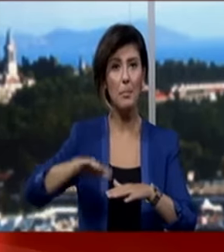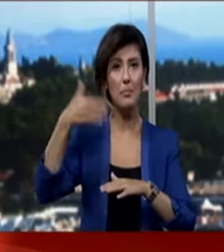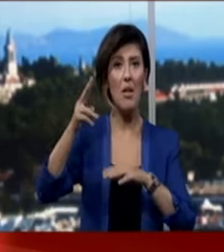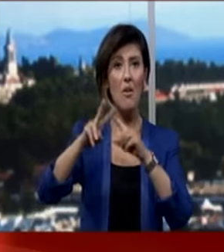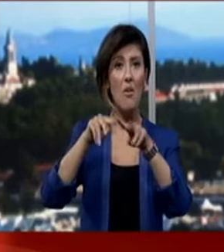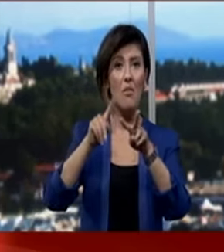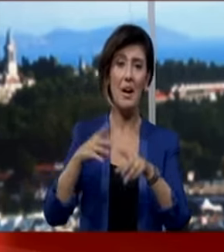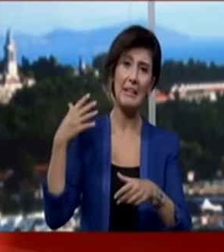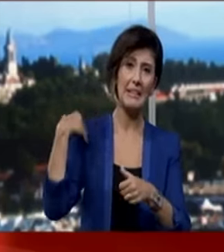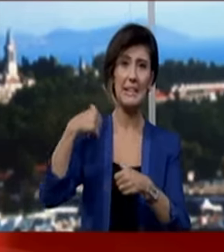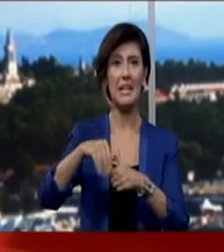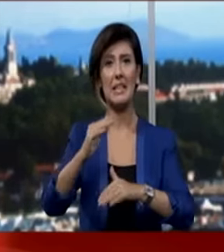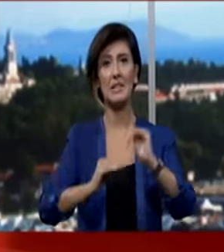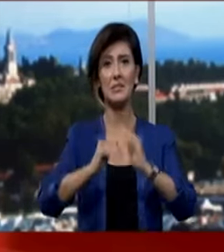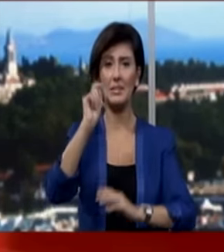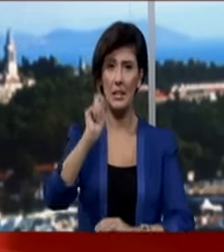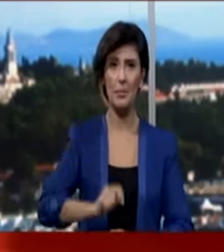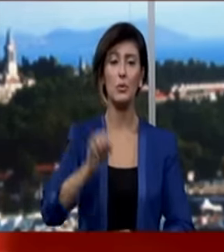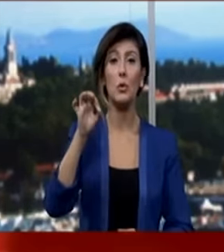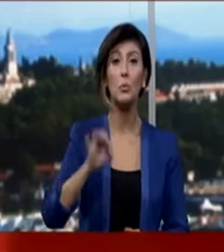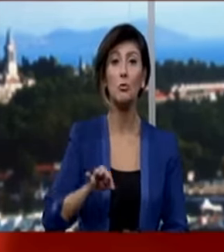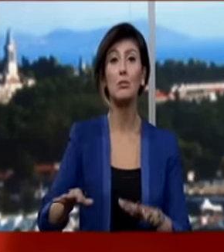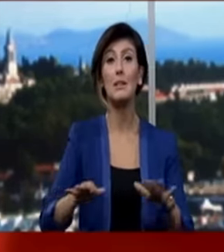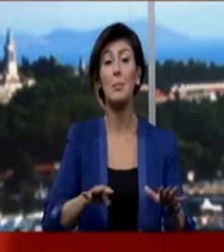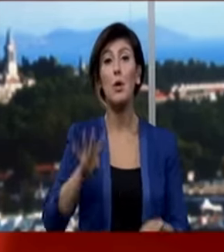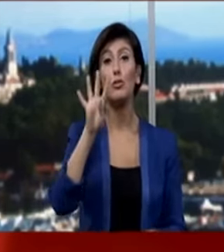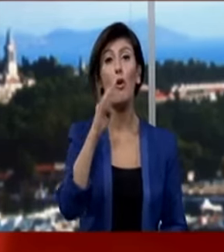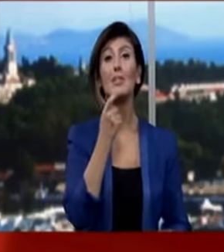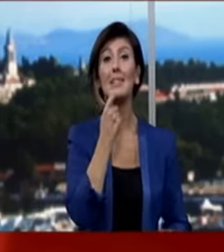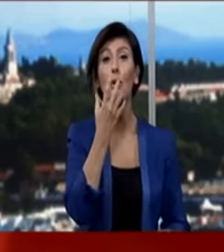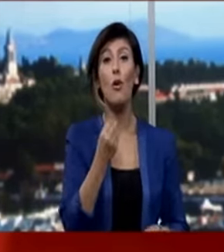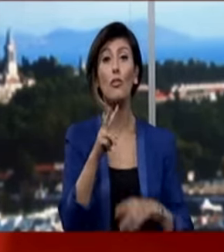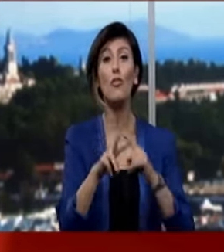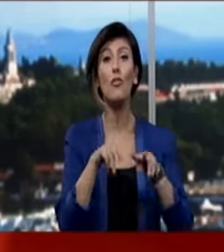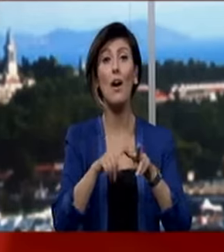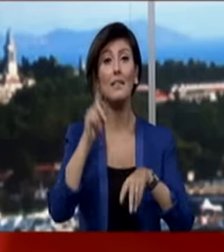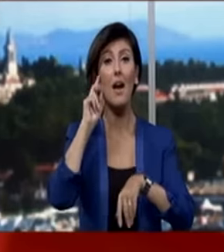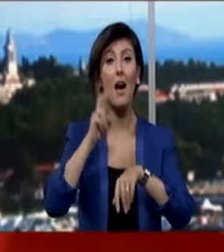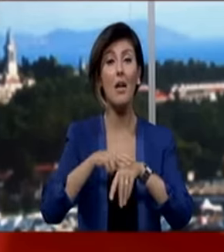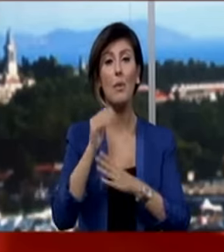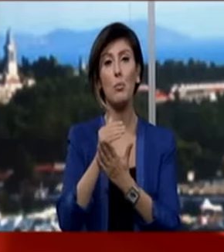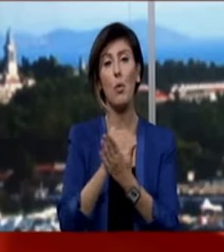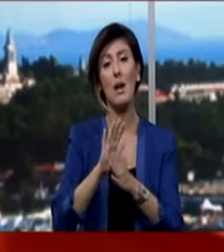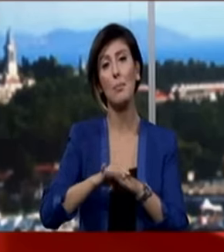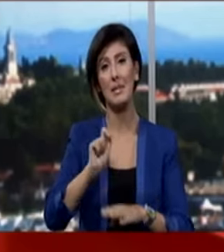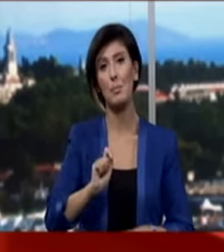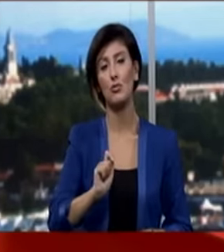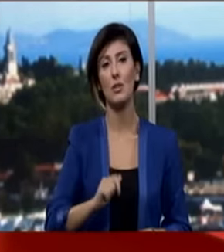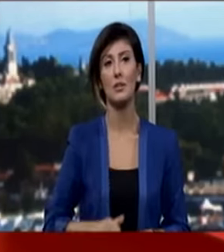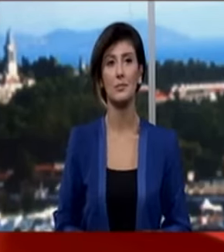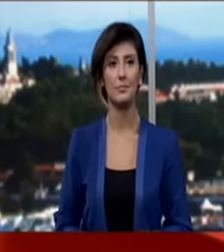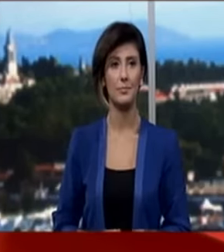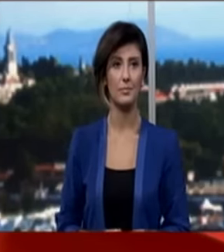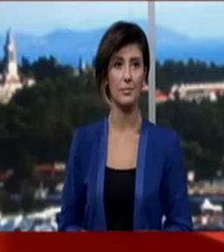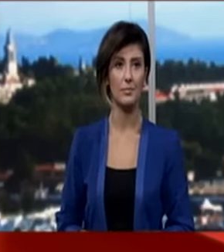ardından Van yeniden inşa edildi. Bugün depremin dördüncü yılında Van'da alma programları düzenlenecek.